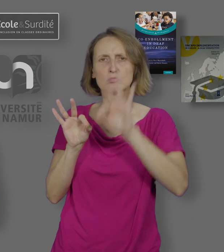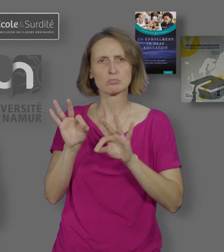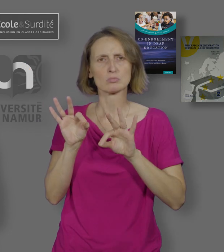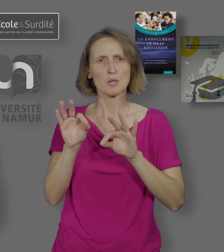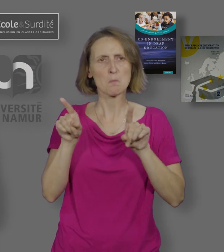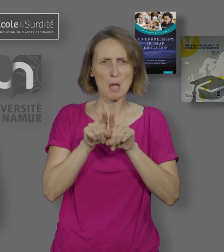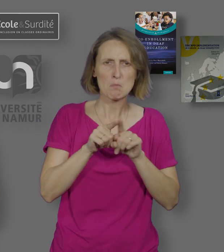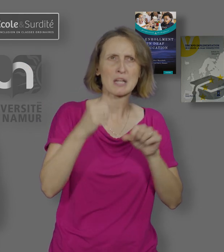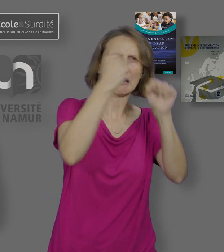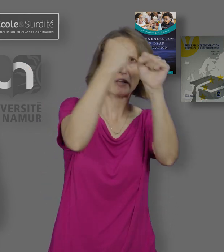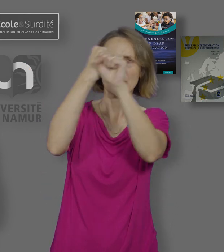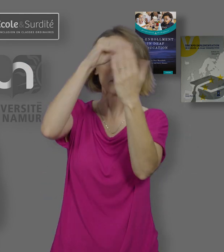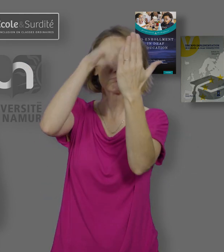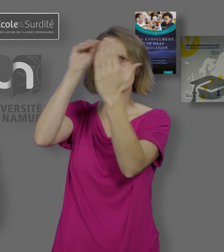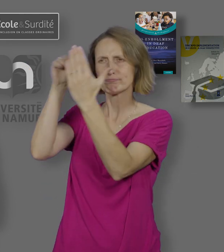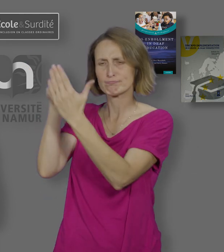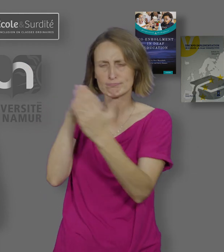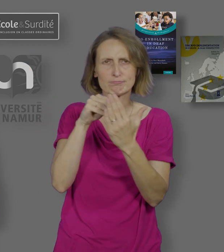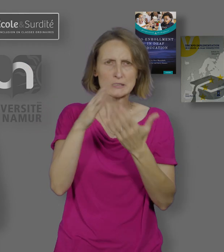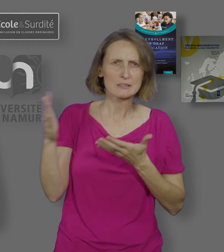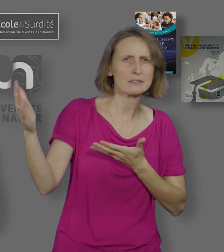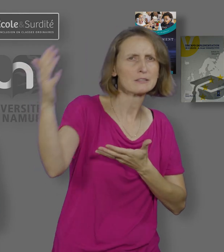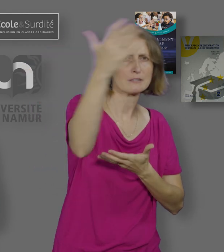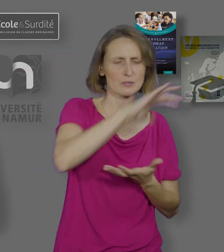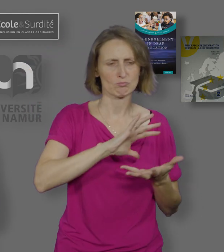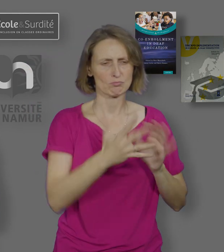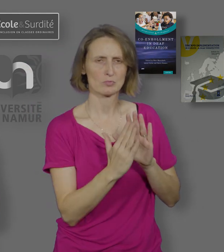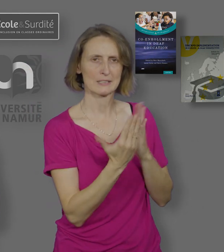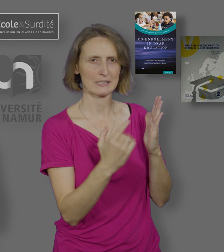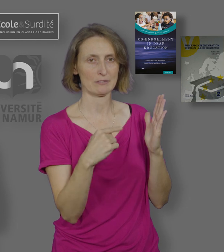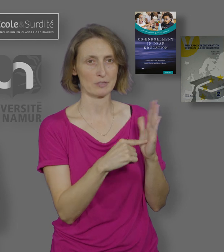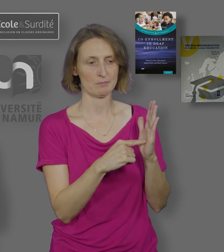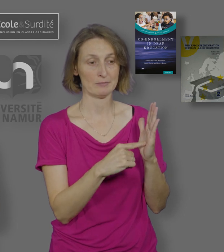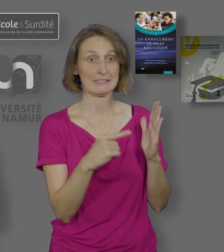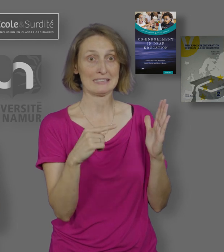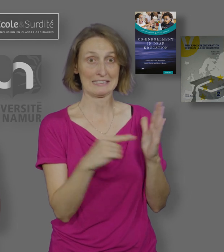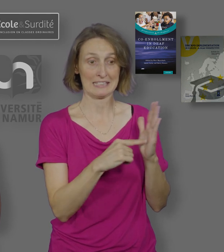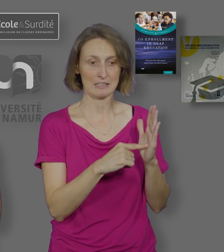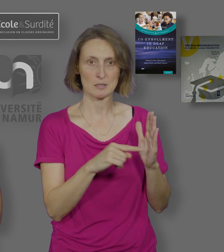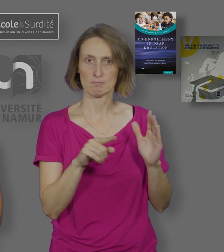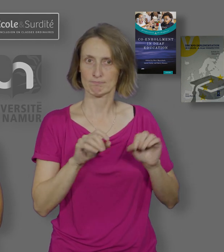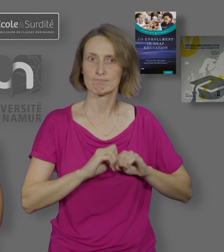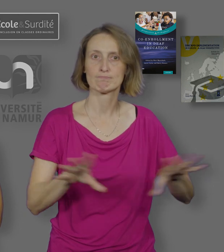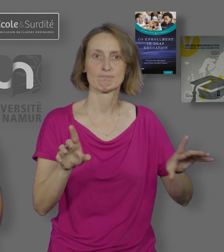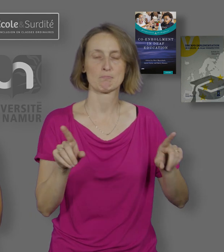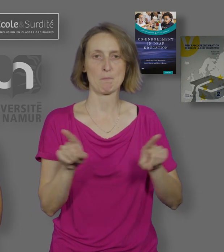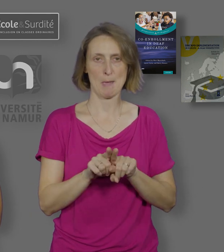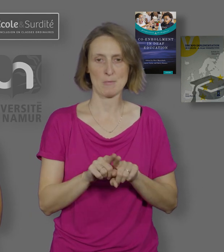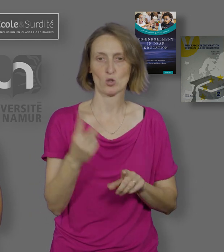'hui dans le monde. Et Li Yudi, l'Union européenne des sourds, a publié fin 2017 un volume sur les